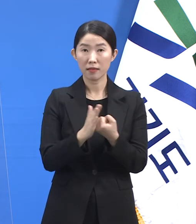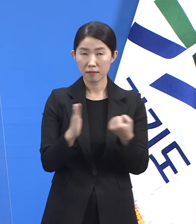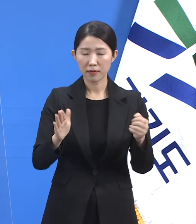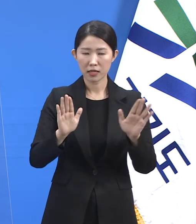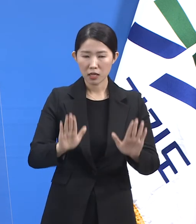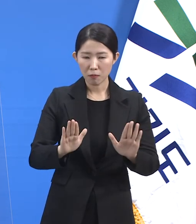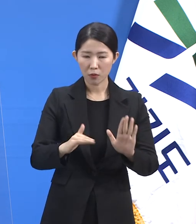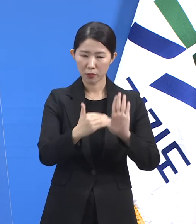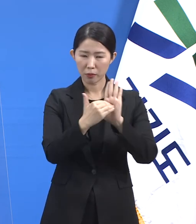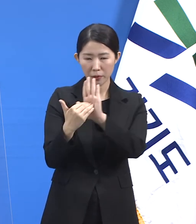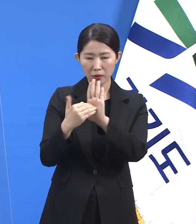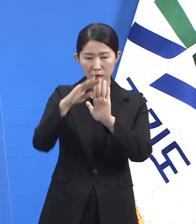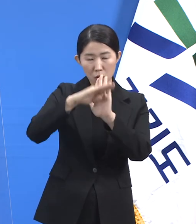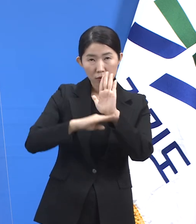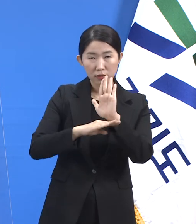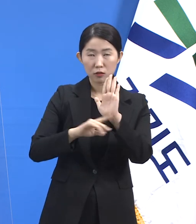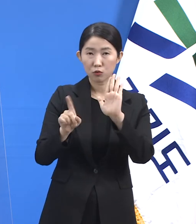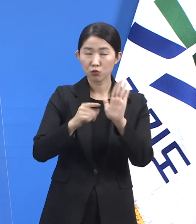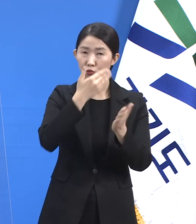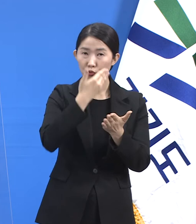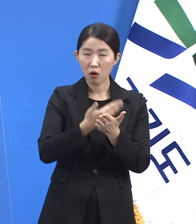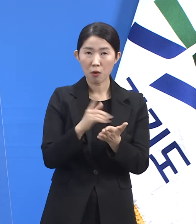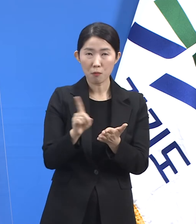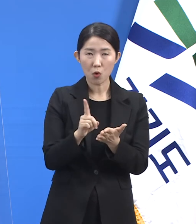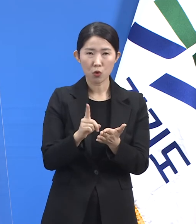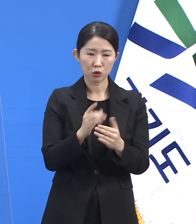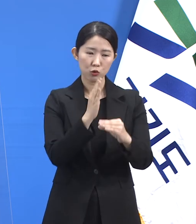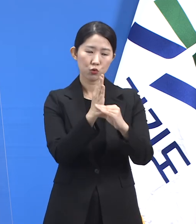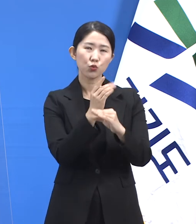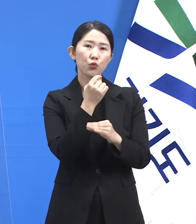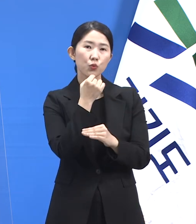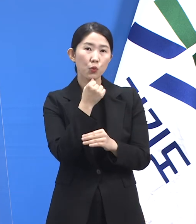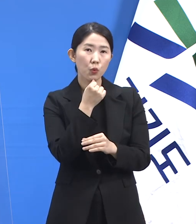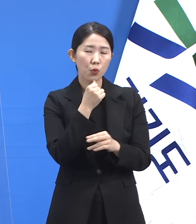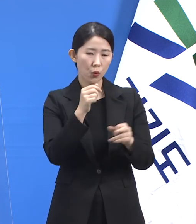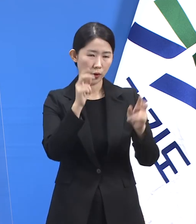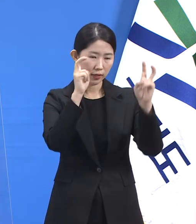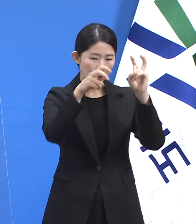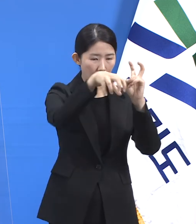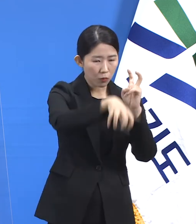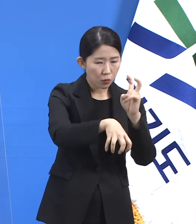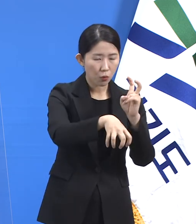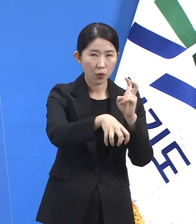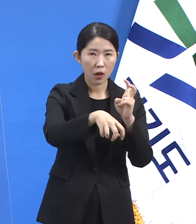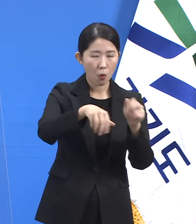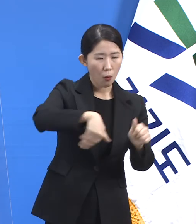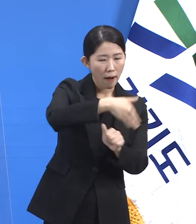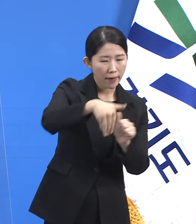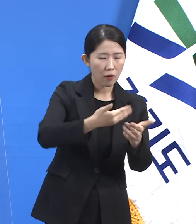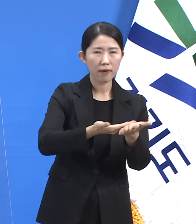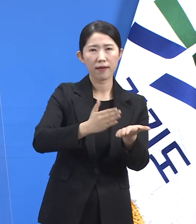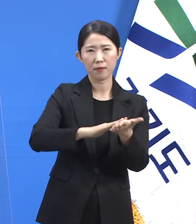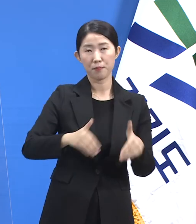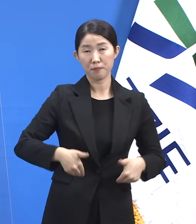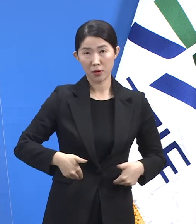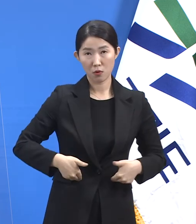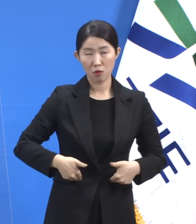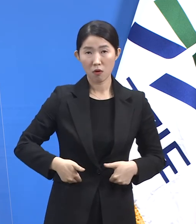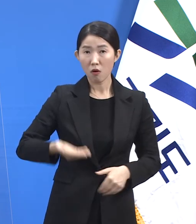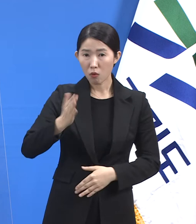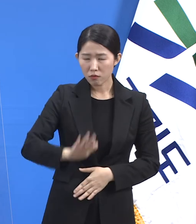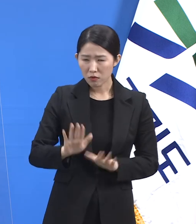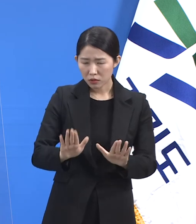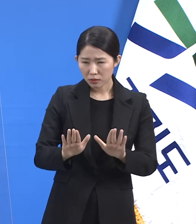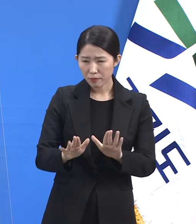중소규모 사업장의 방역 환경을 개선하는 것인데 계획한 조치가 자칫 외국인에 대한